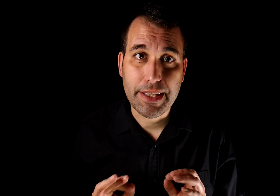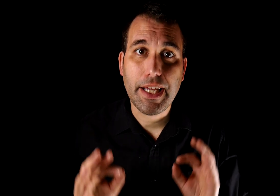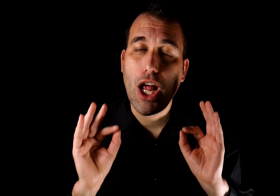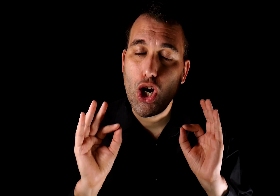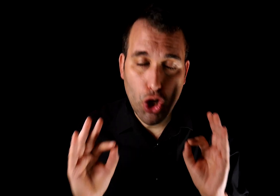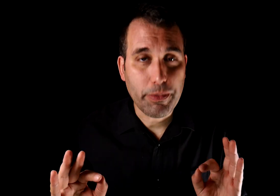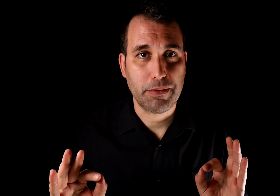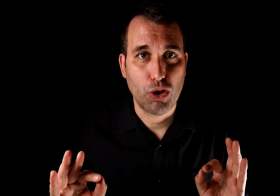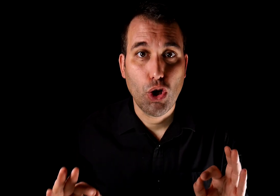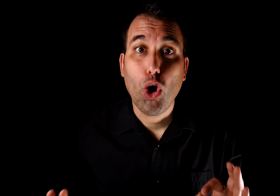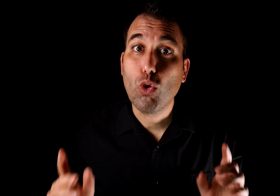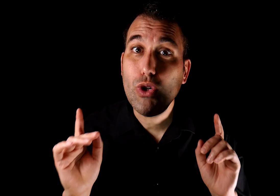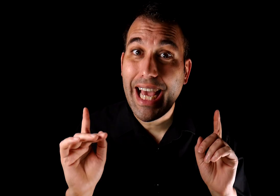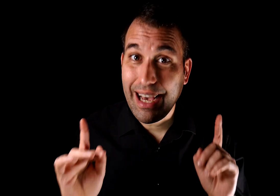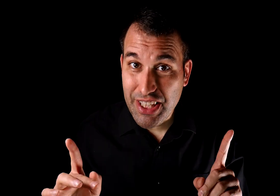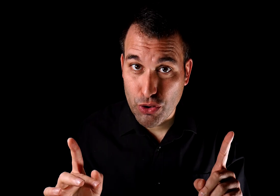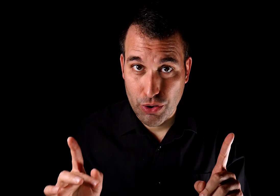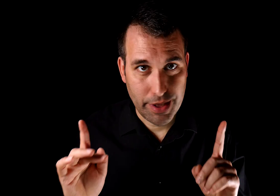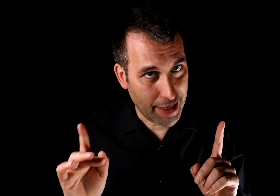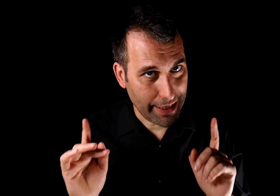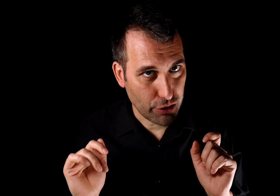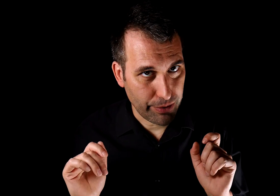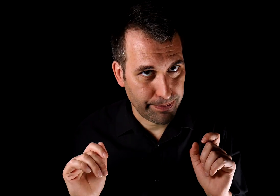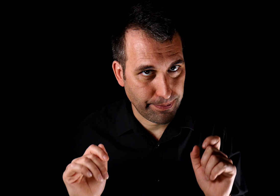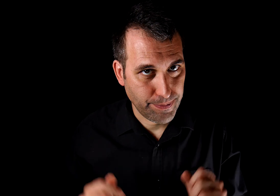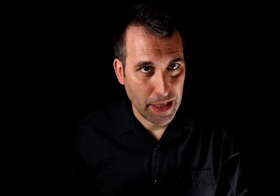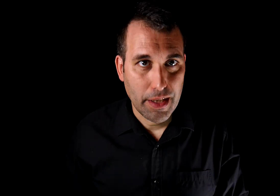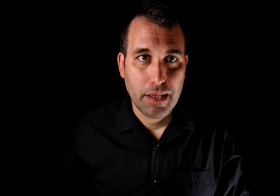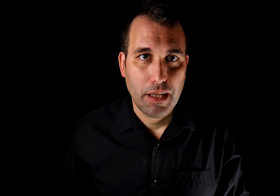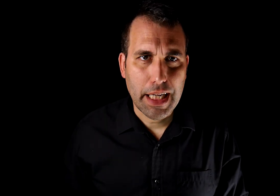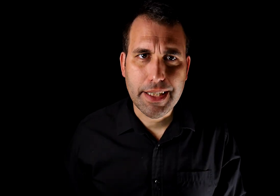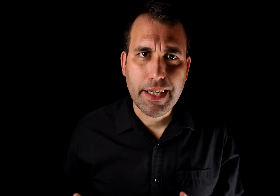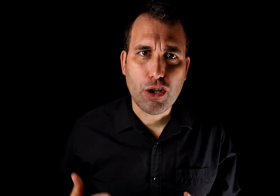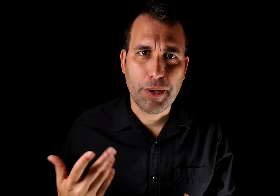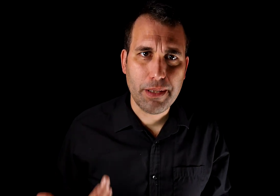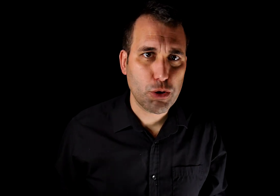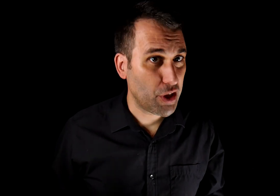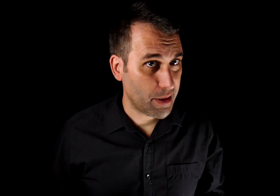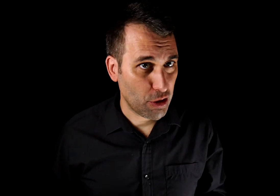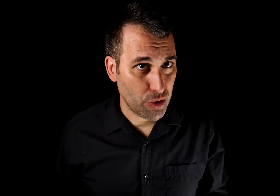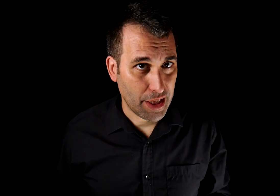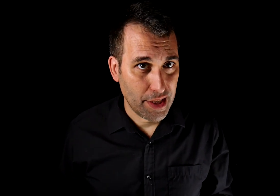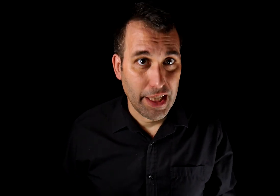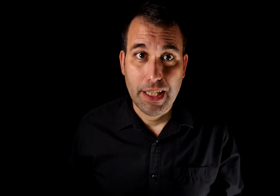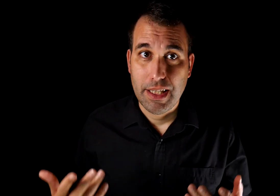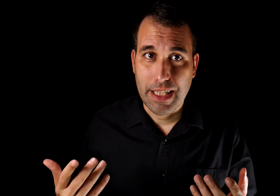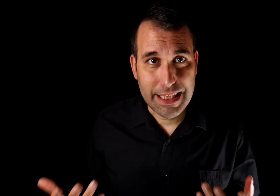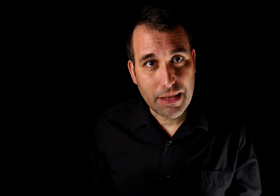lo mismo, un aviso de riesgo. Así que comencemos por esta pregunta. ¿Las red